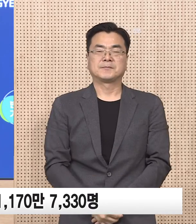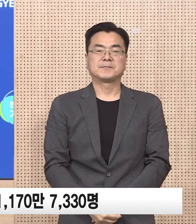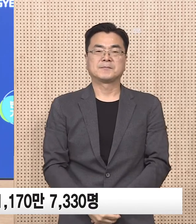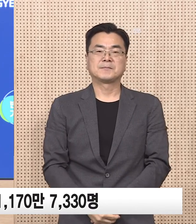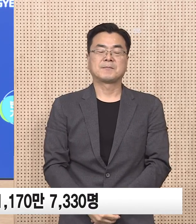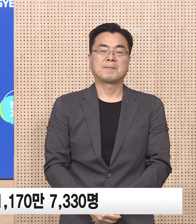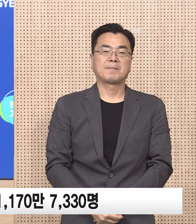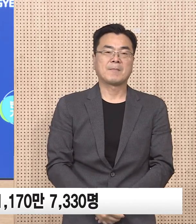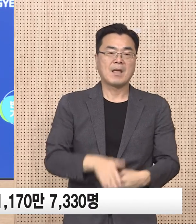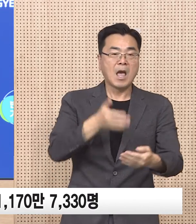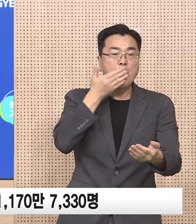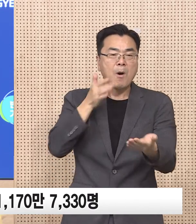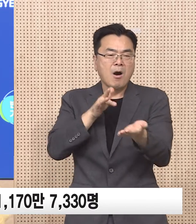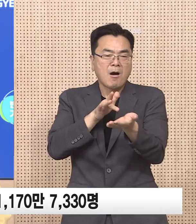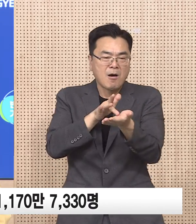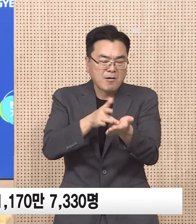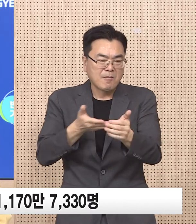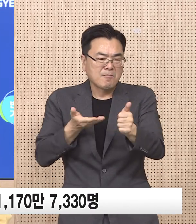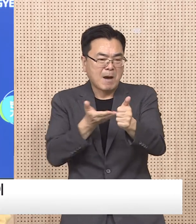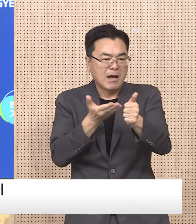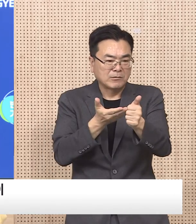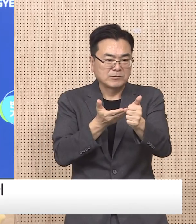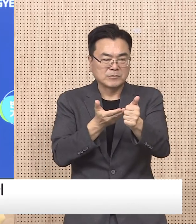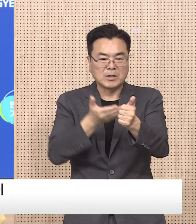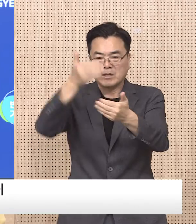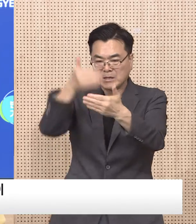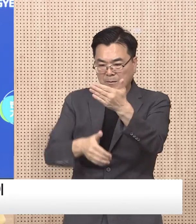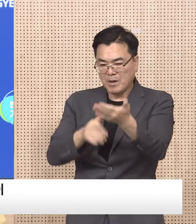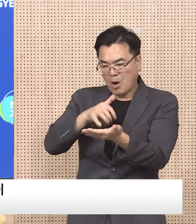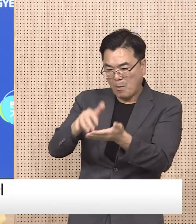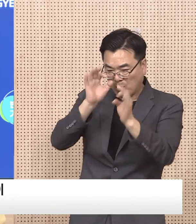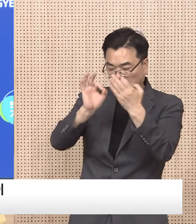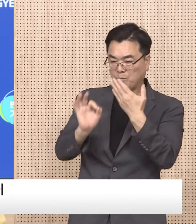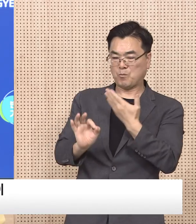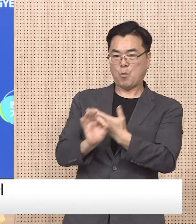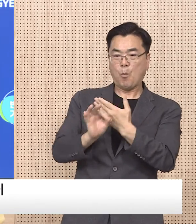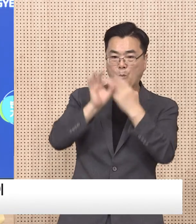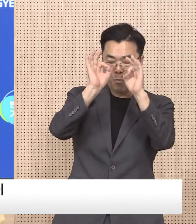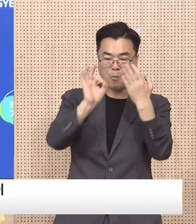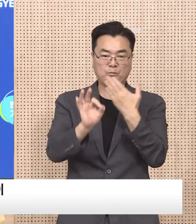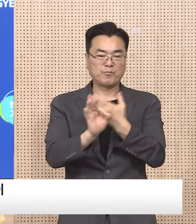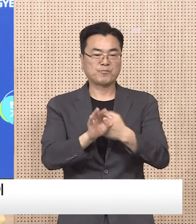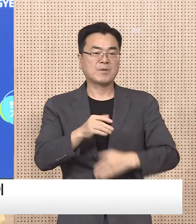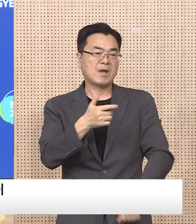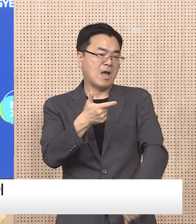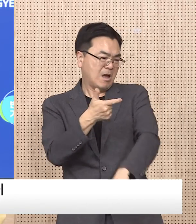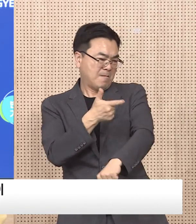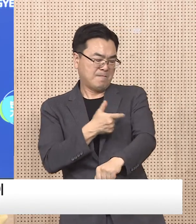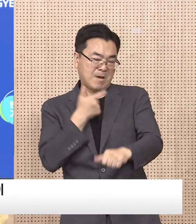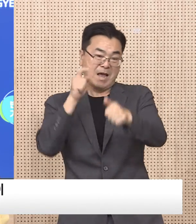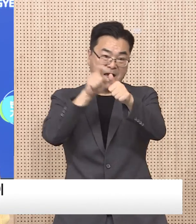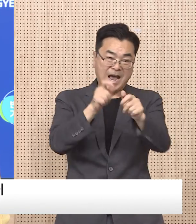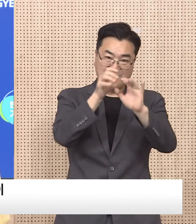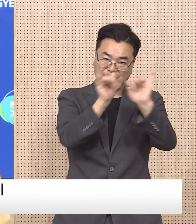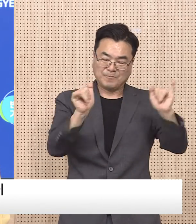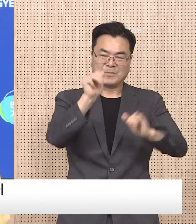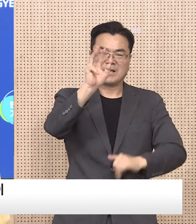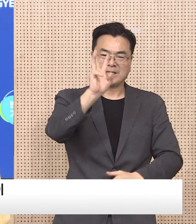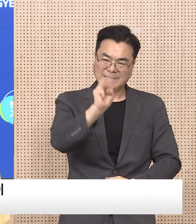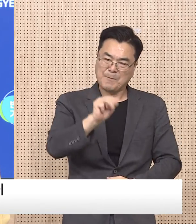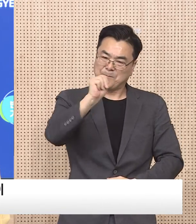다음은 먹는 치료제 처방 제고 방안입니다. 8월 2주차에 도내 60세 이상 확진자 3만